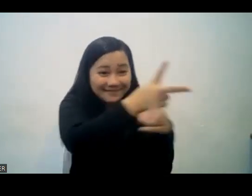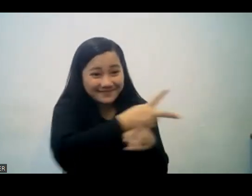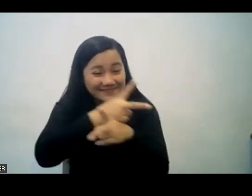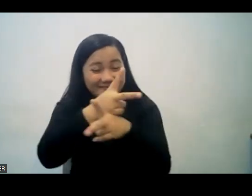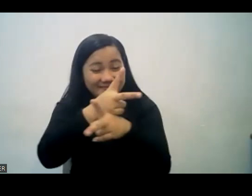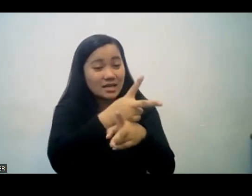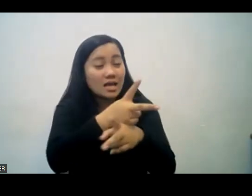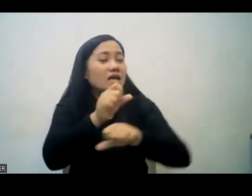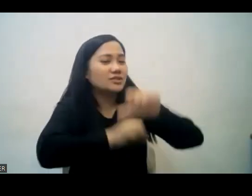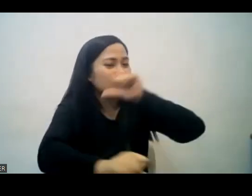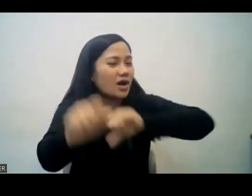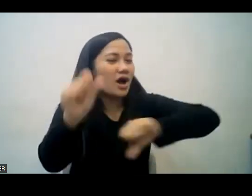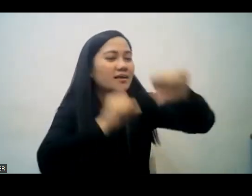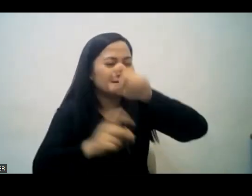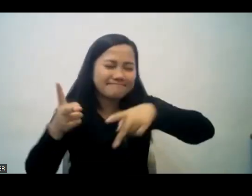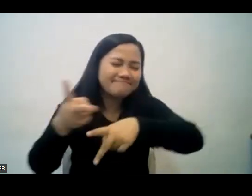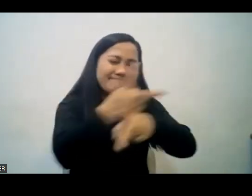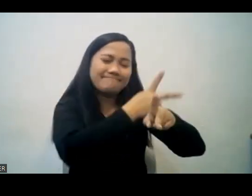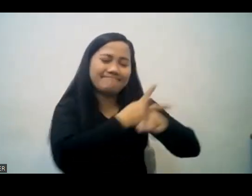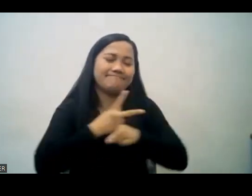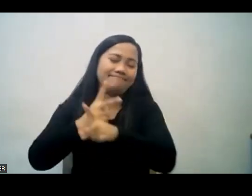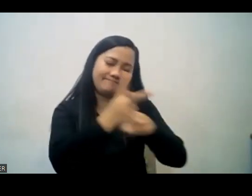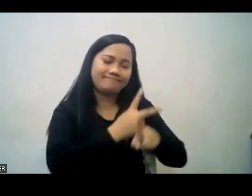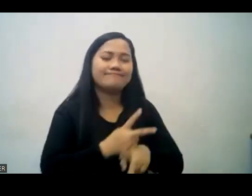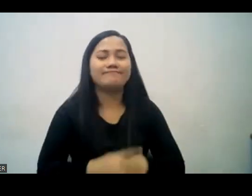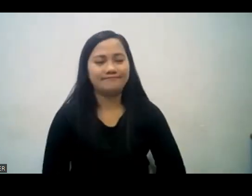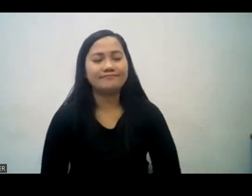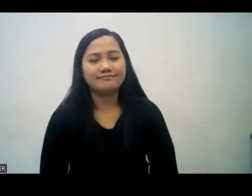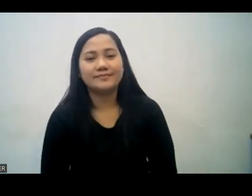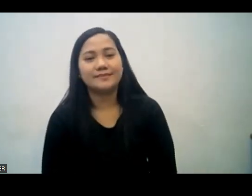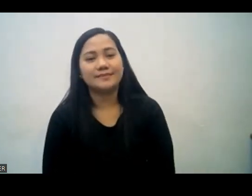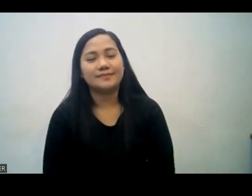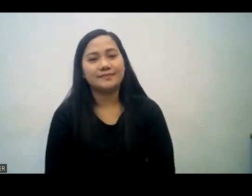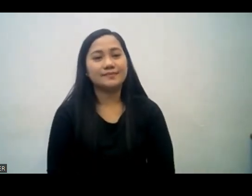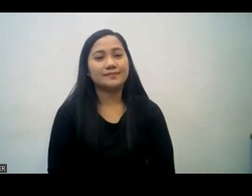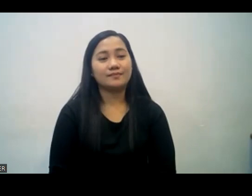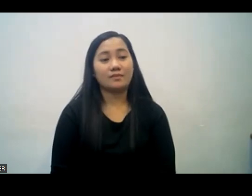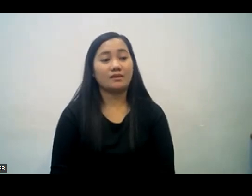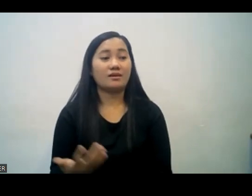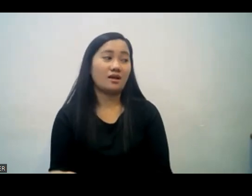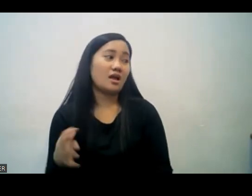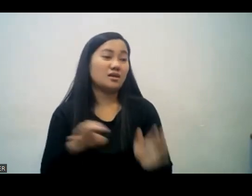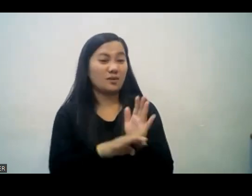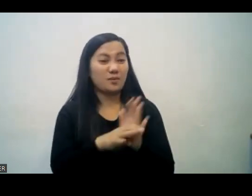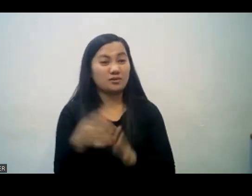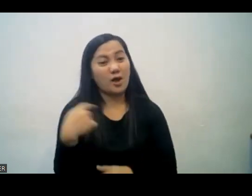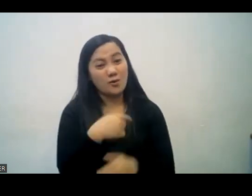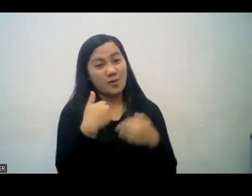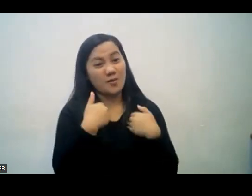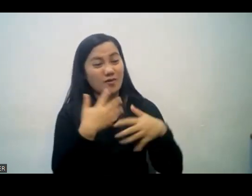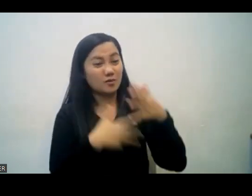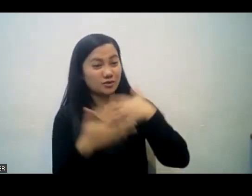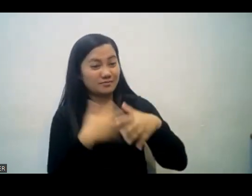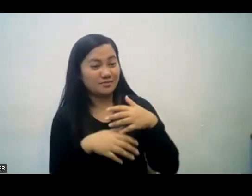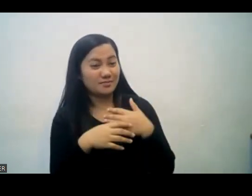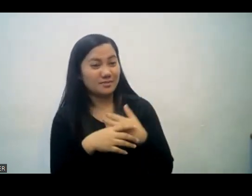kaya opo kinakailangan natin ingatan yung bawat isa so so though our fellowship is really good if we